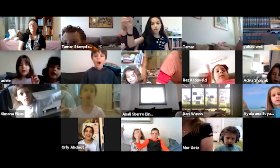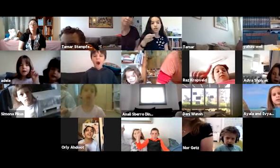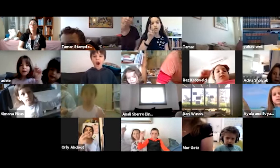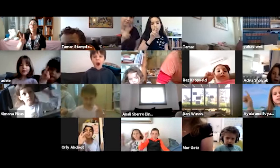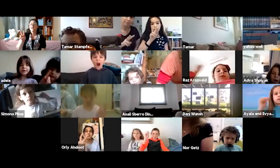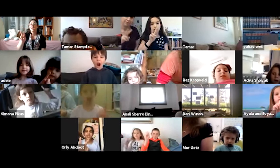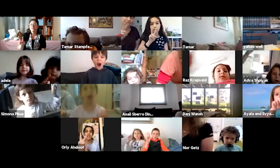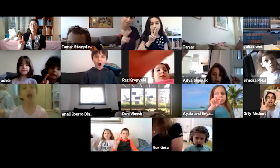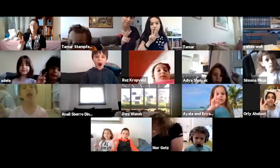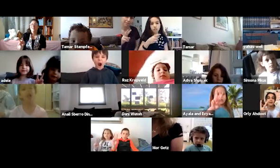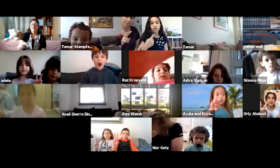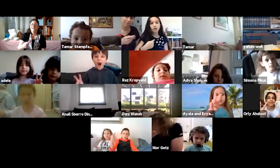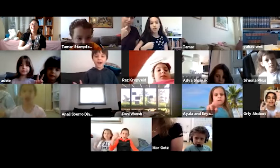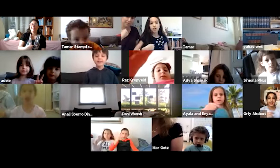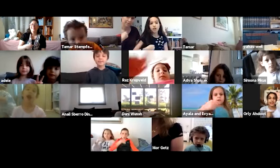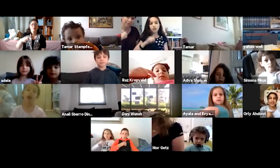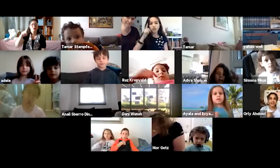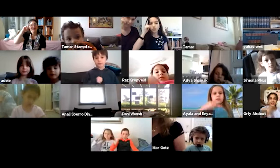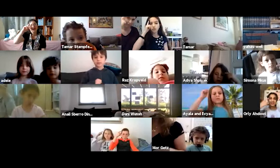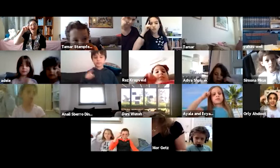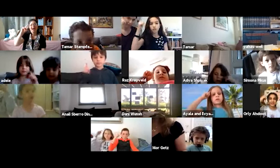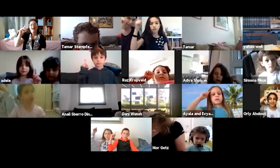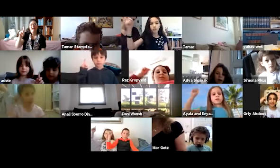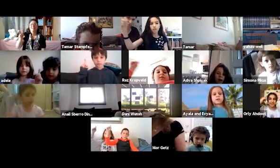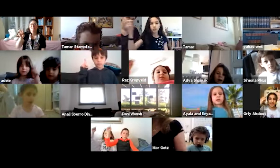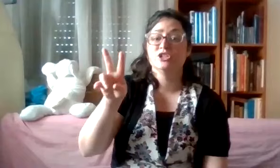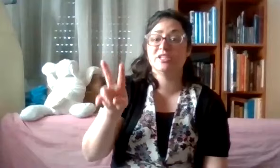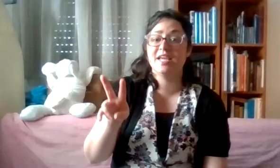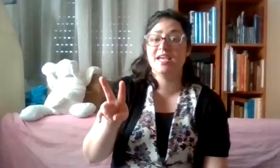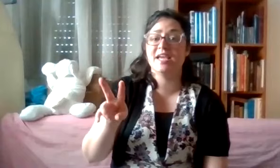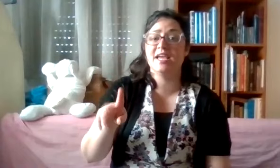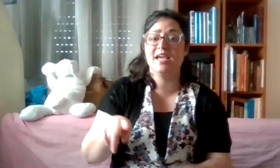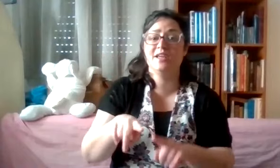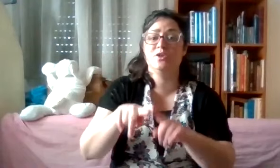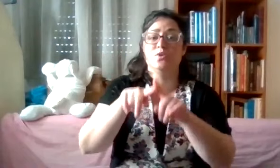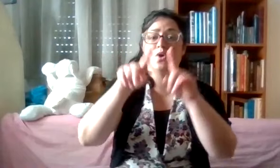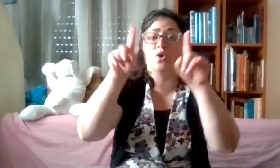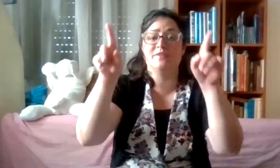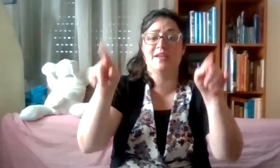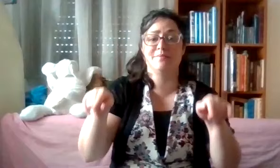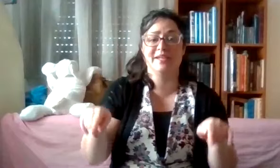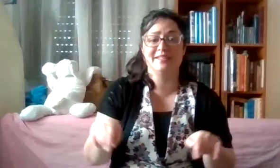שניים אני יודעת. שני לוחות הברית.